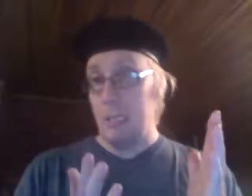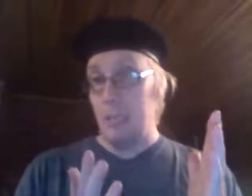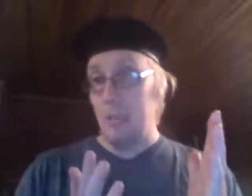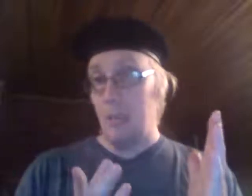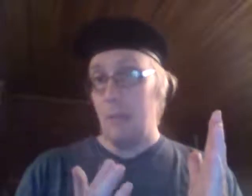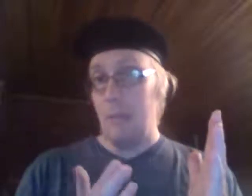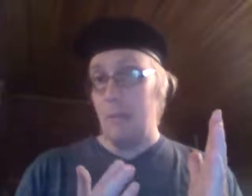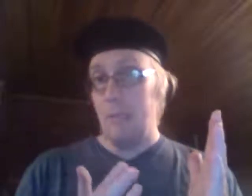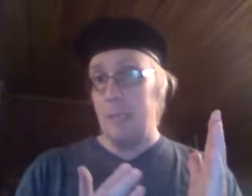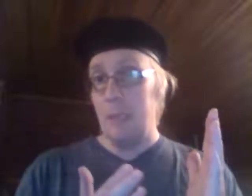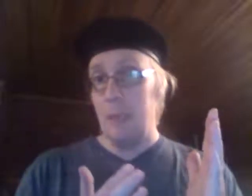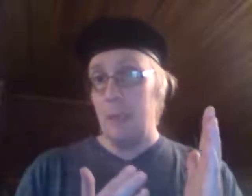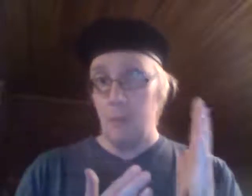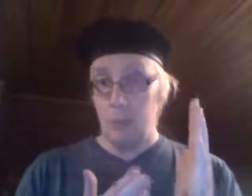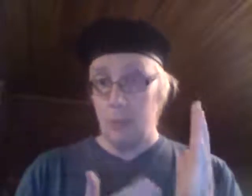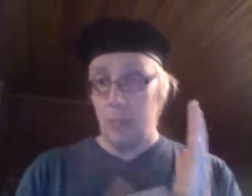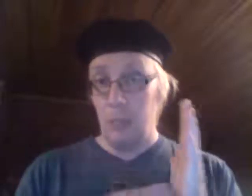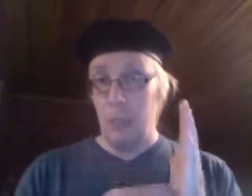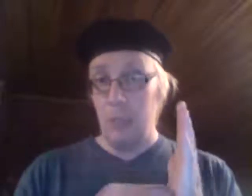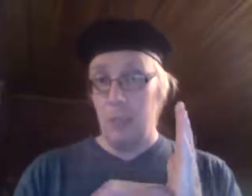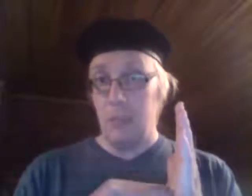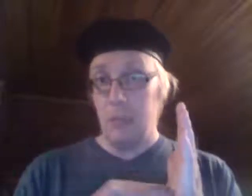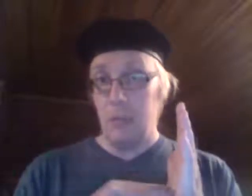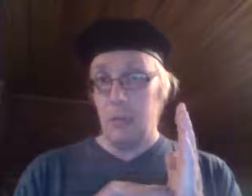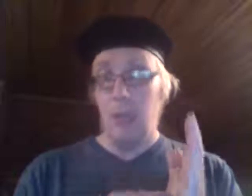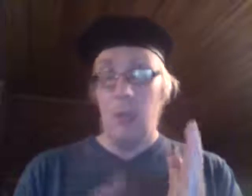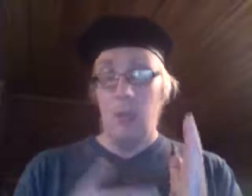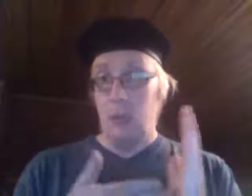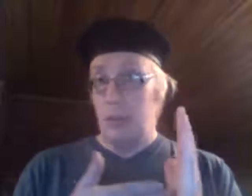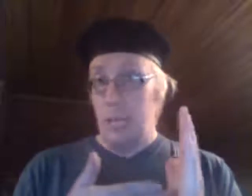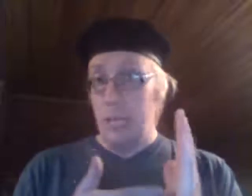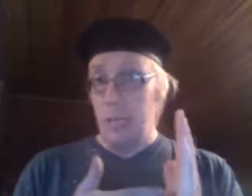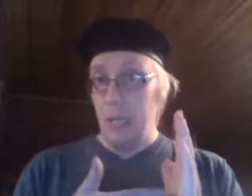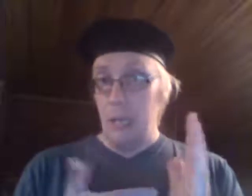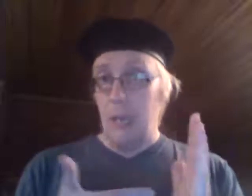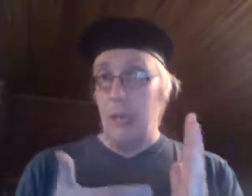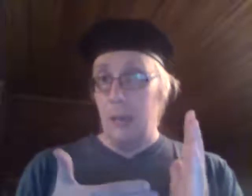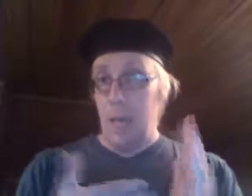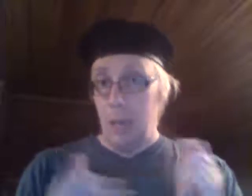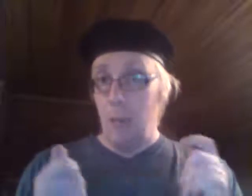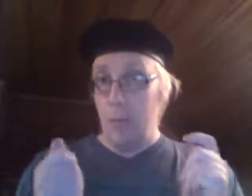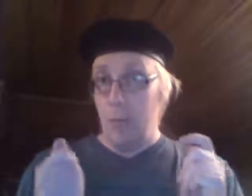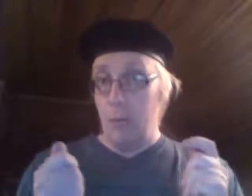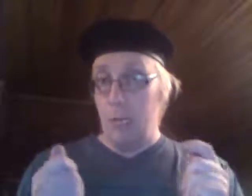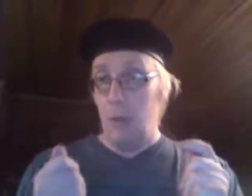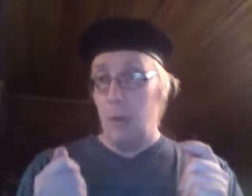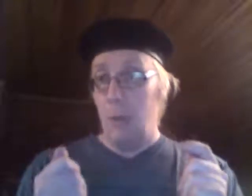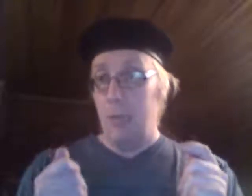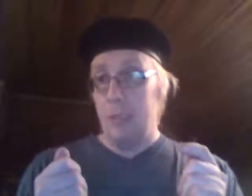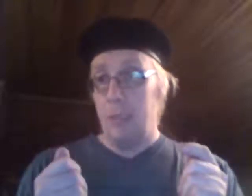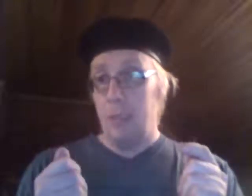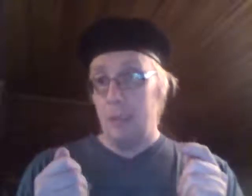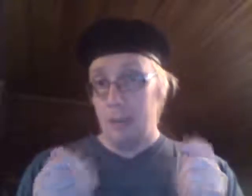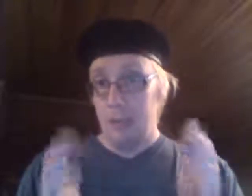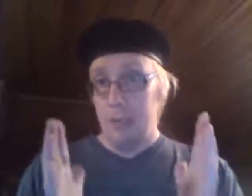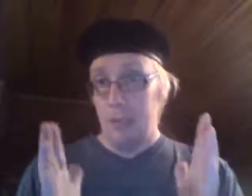tarvittava määrä ihmisiä, että ne voisivat sisäpoliittisesti painostaa? Jos ei, ja EU menee yrittää ulkopoliittisesti painostaa sitä,